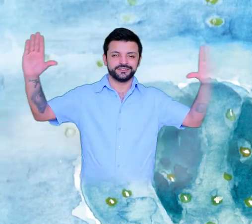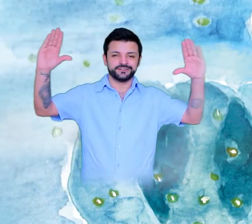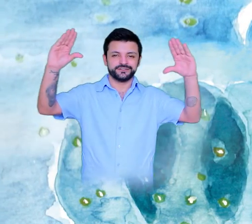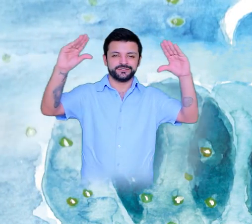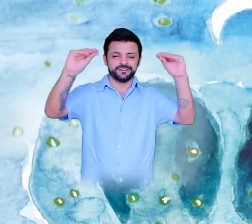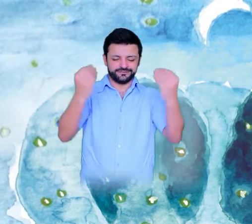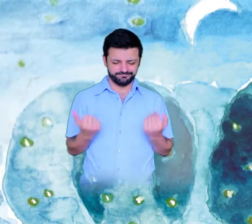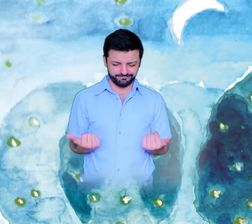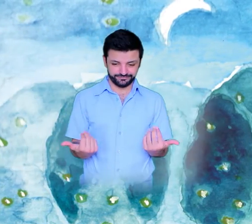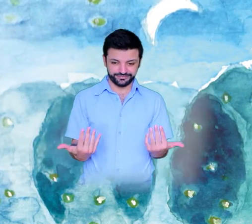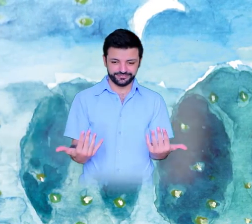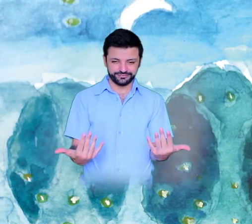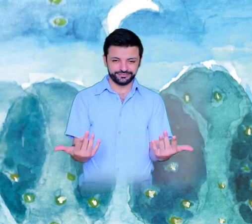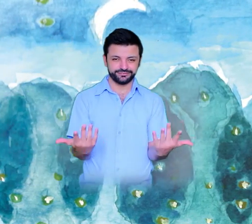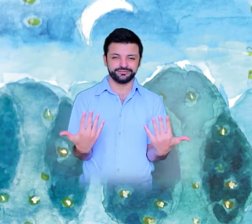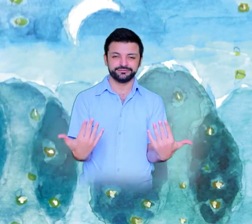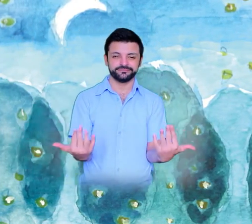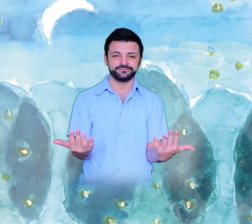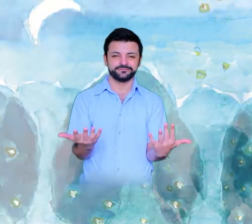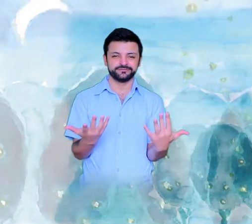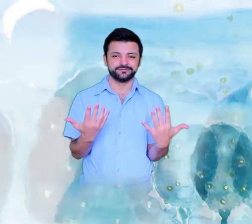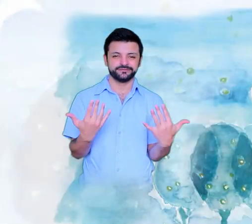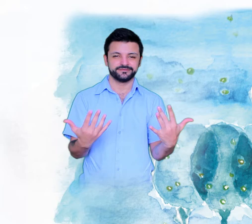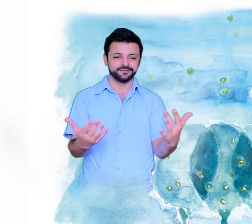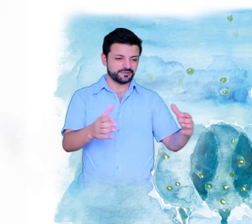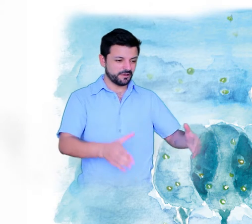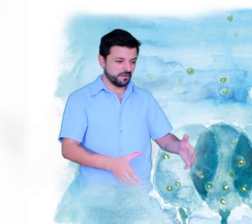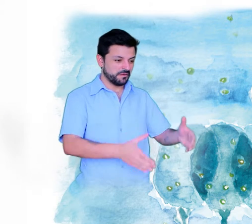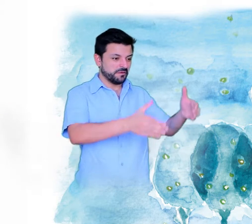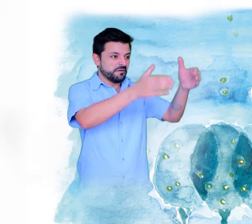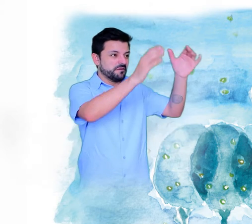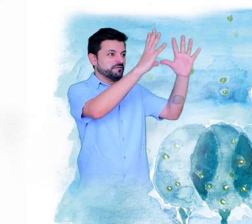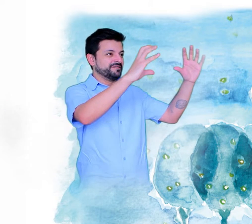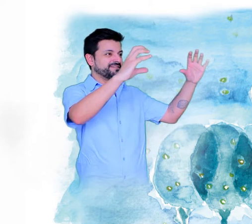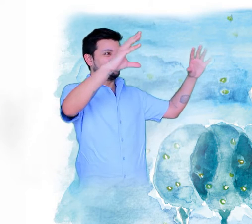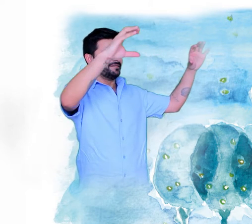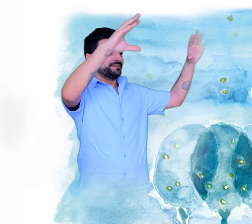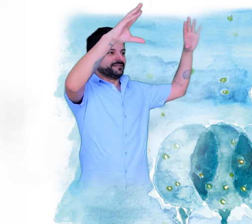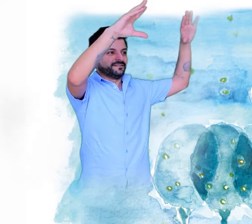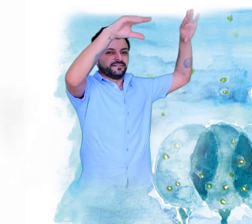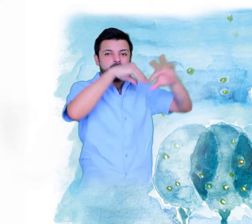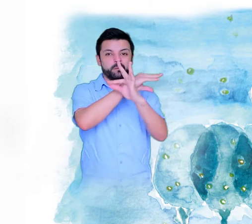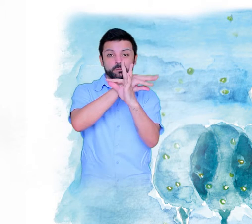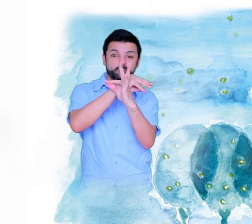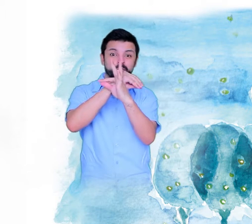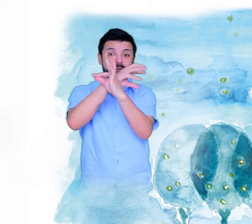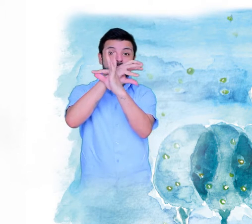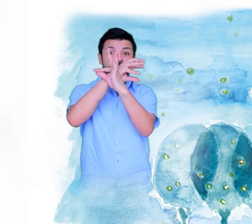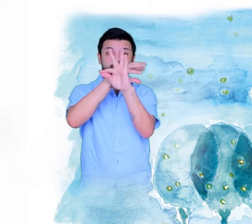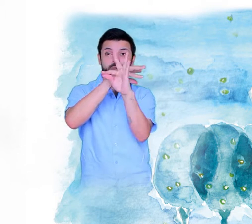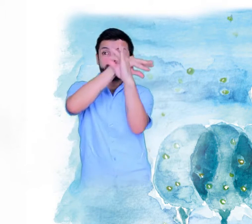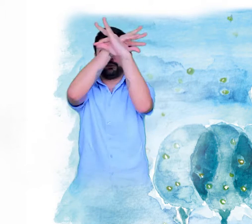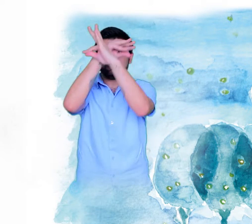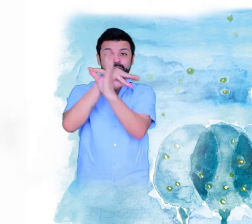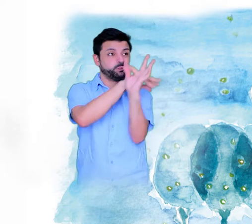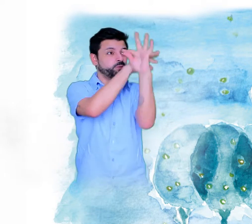Noite Campestre As Luzes dos Pirilampos decoram as Árvores na Noite dos